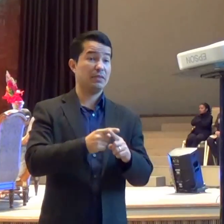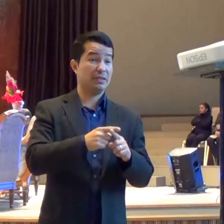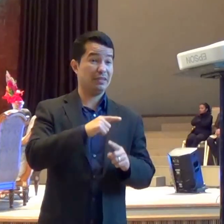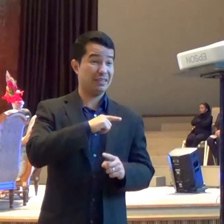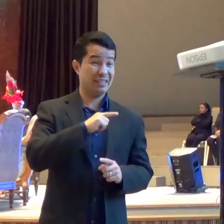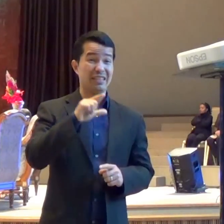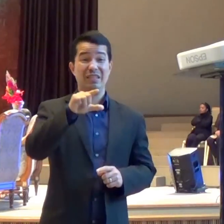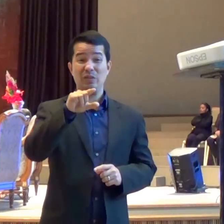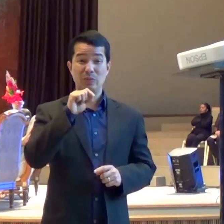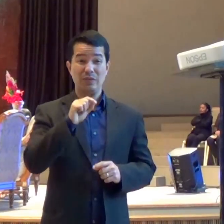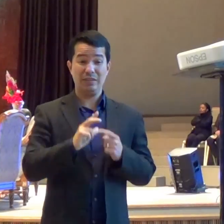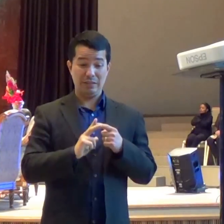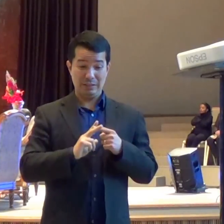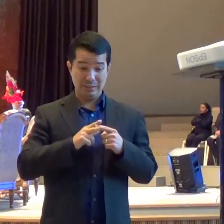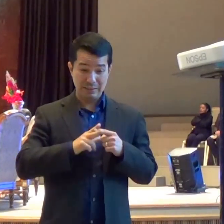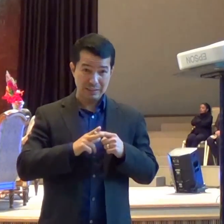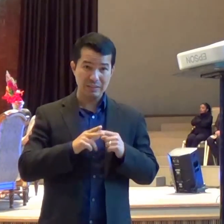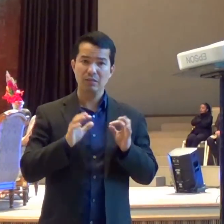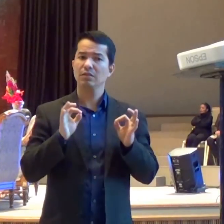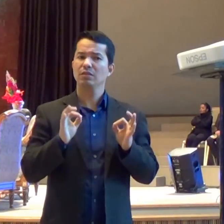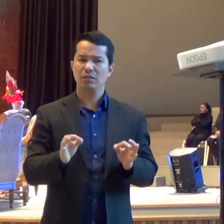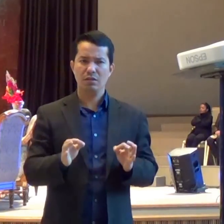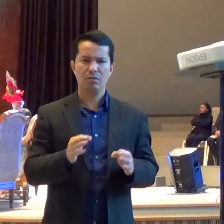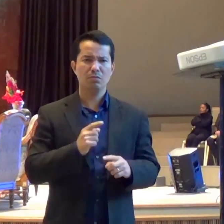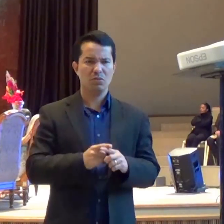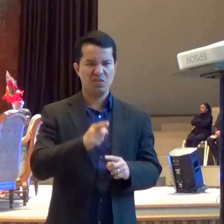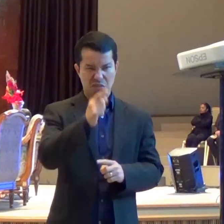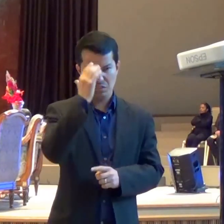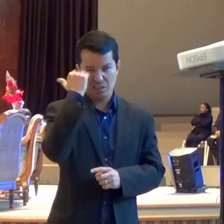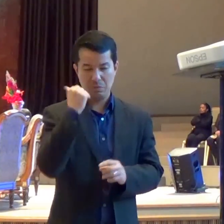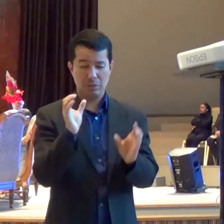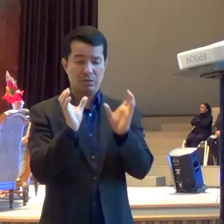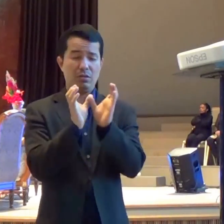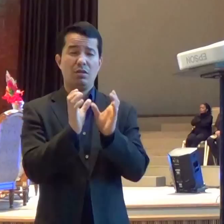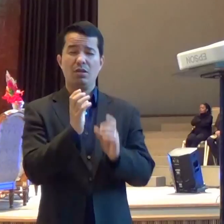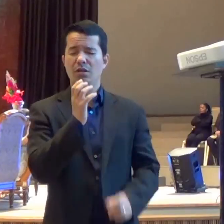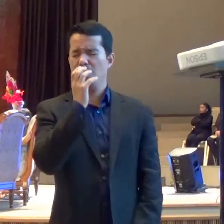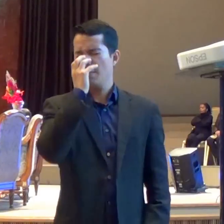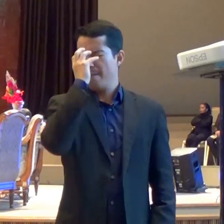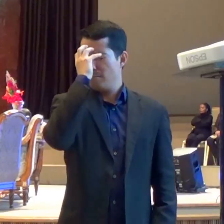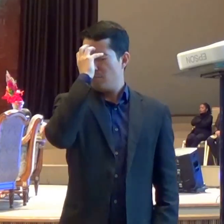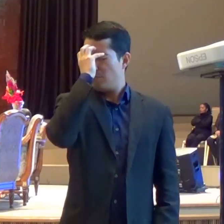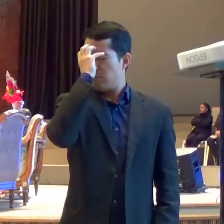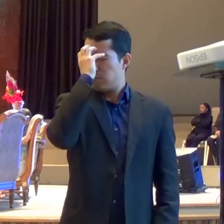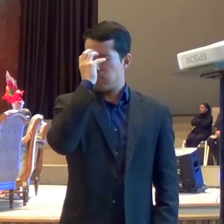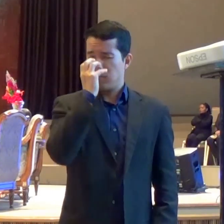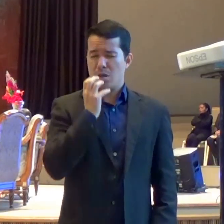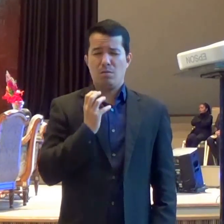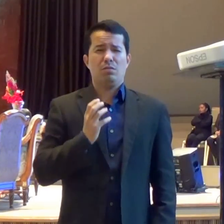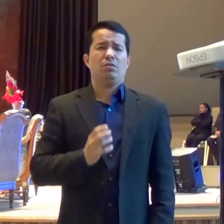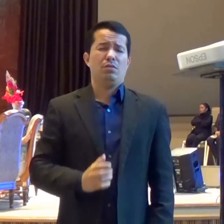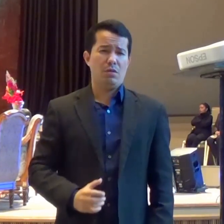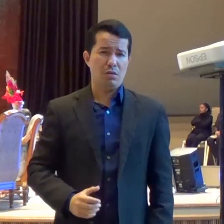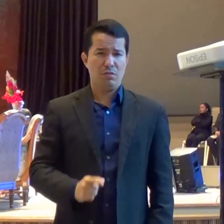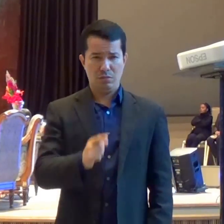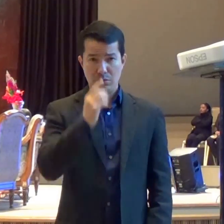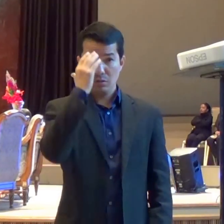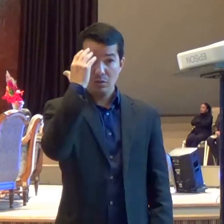tome É tão sério Isso Mas tão sério Que a continuidade Do texto Lá em 1 Coríntios Vai dizer assim Que